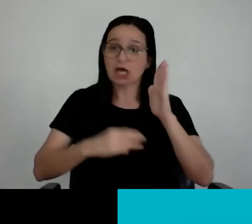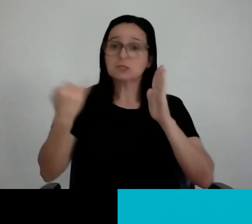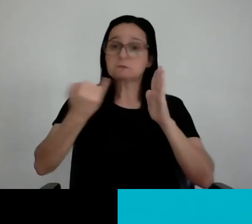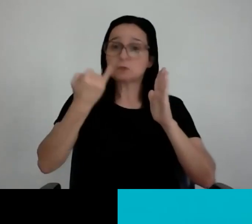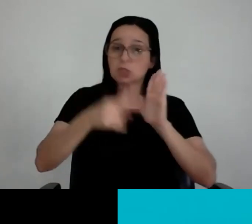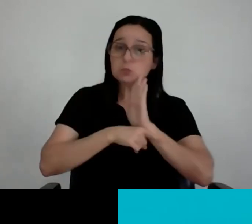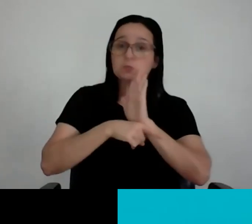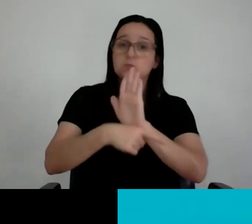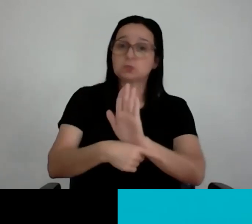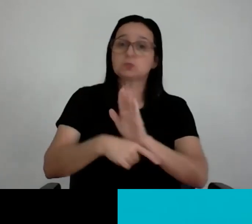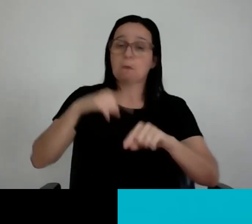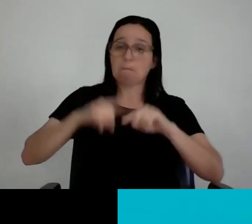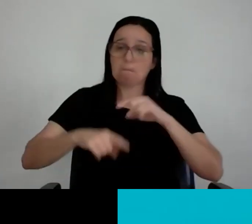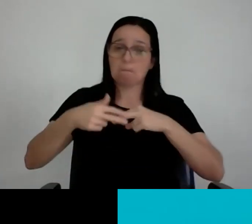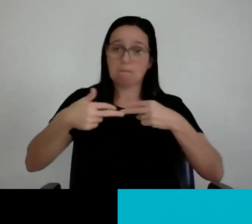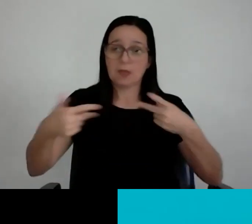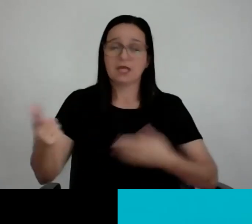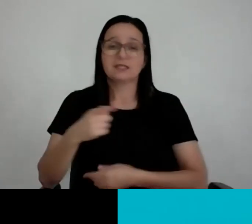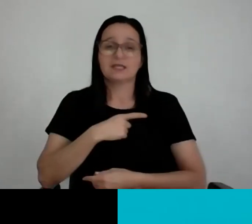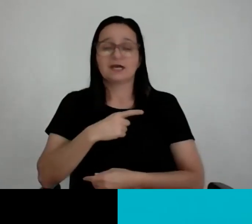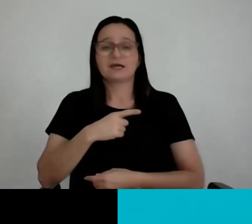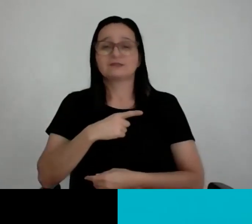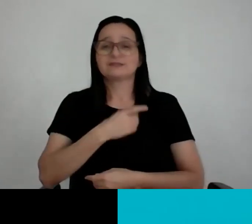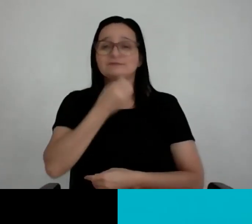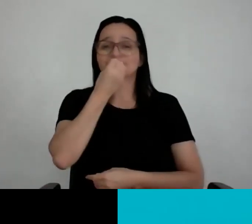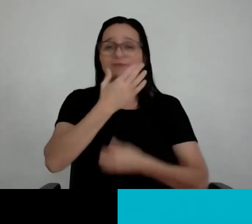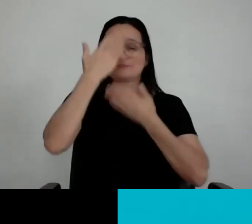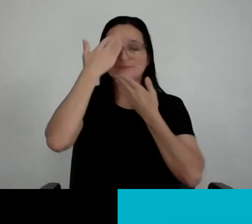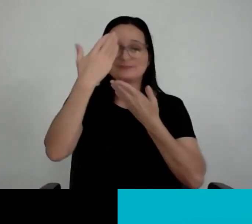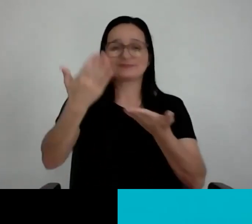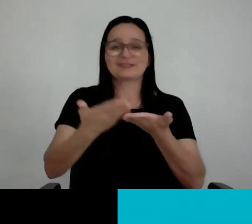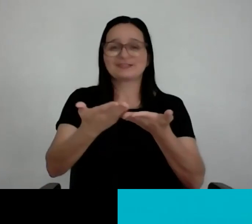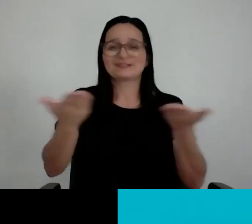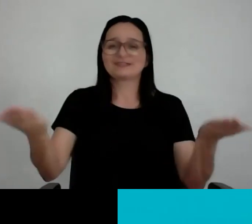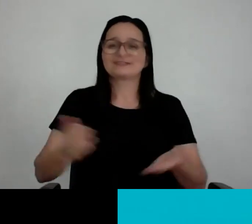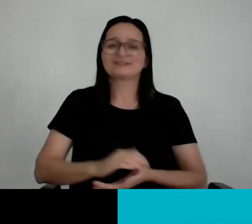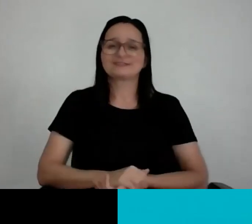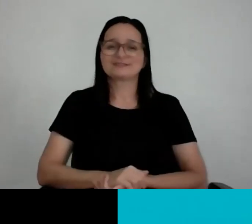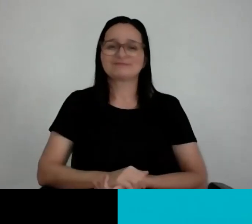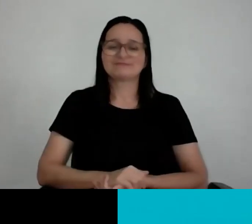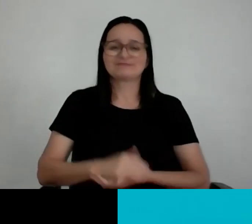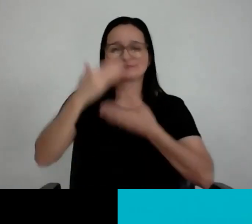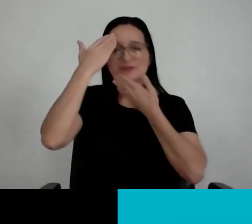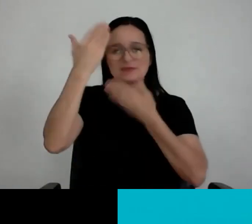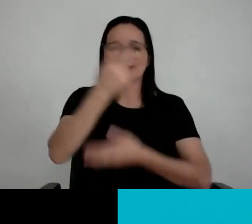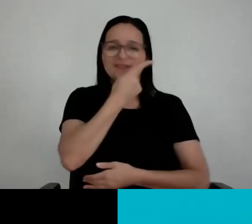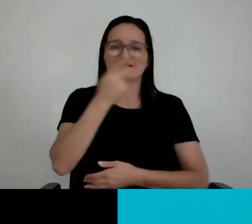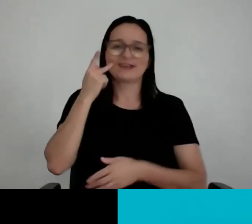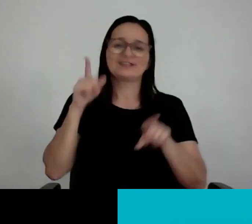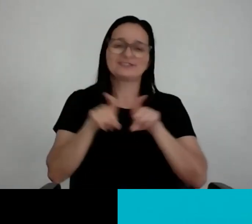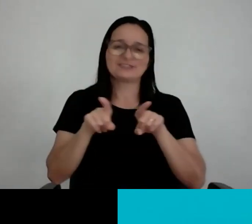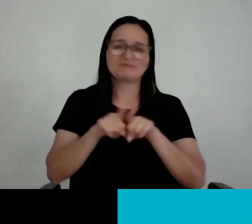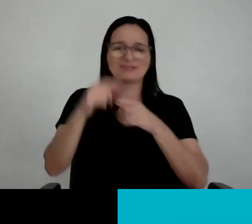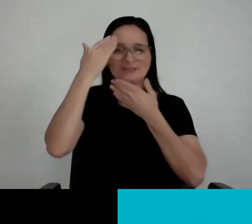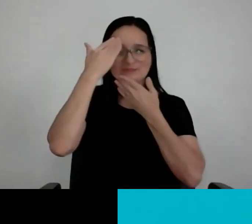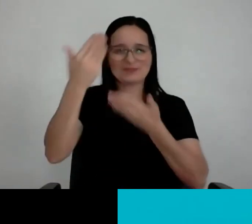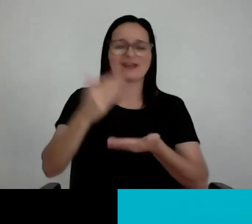mais esse produto aqui, super bom, te agradeço muito, viu, para todos, obrigado também a Kélis, viu, Kélis, obrigado aí